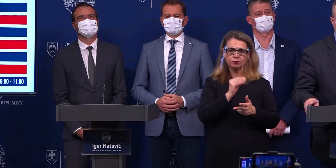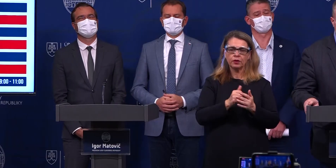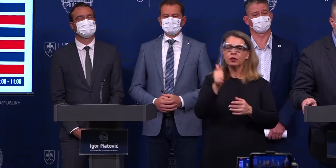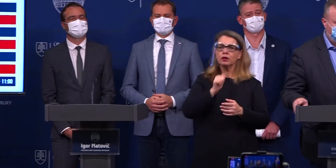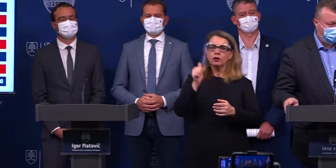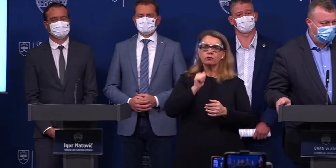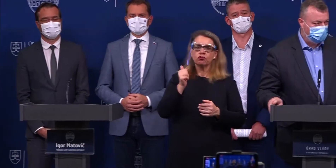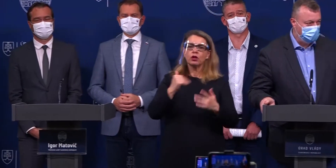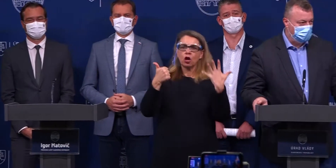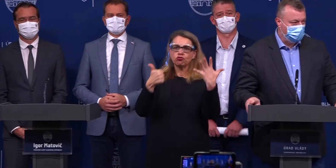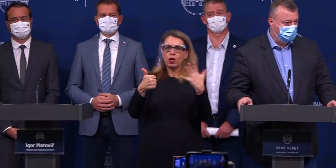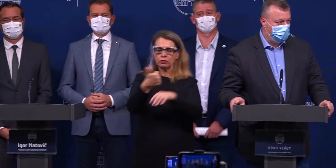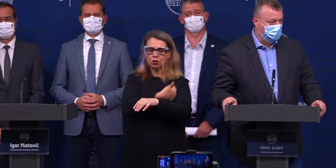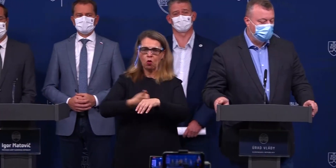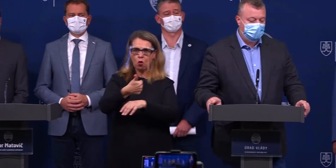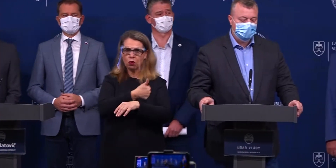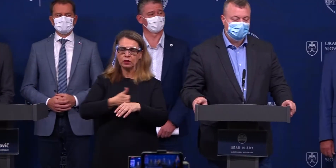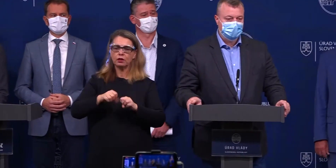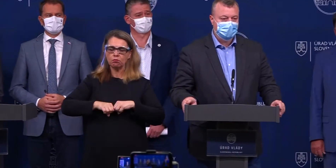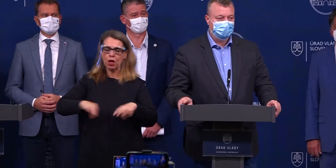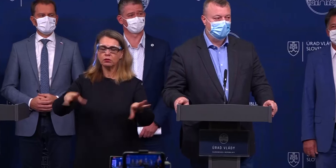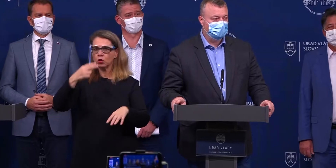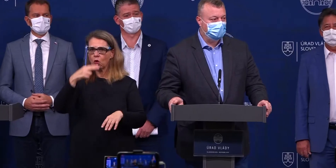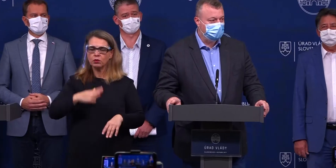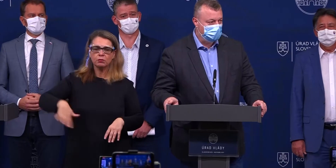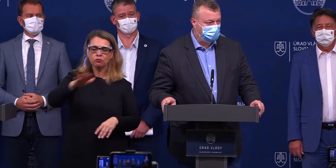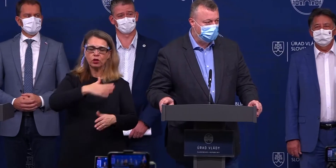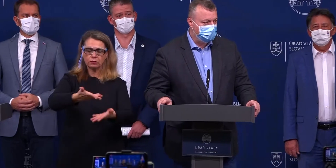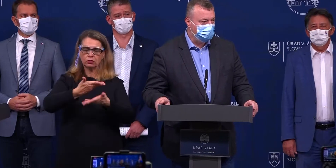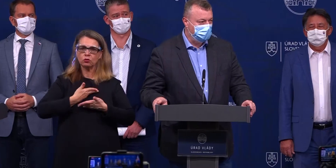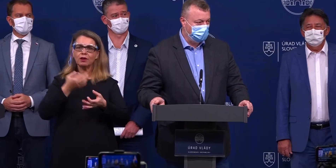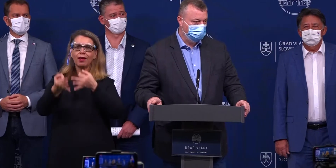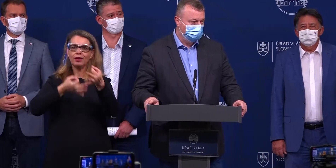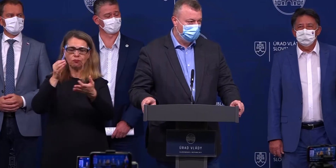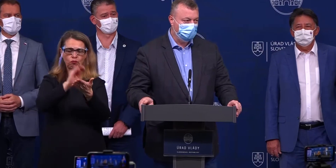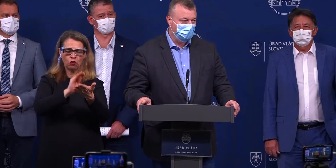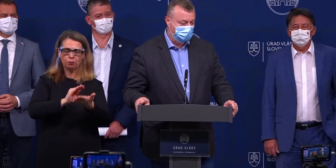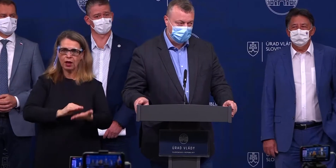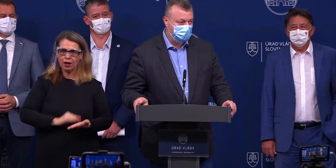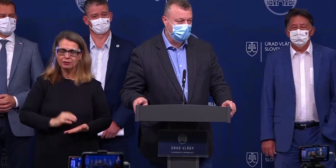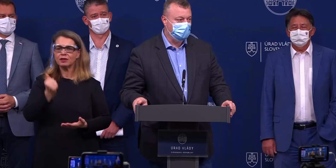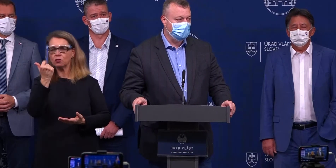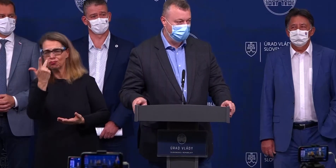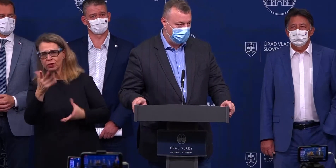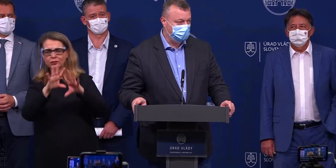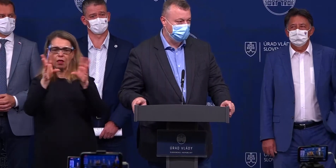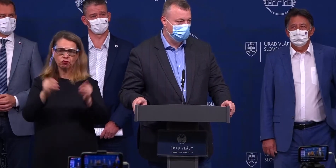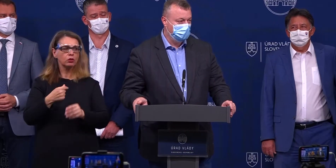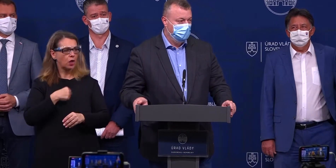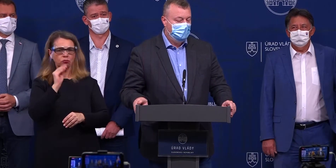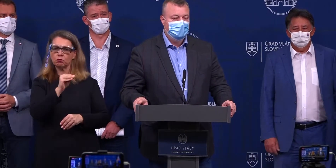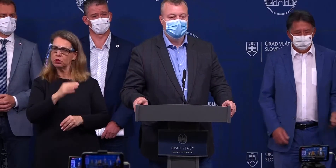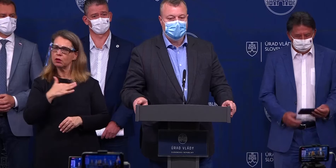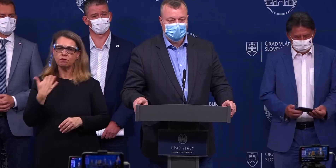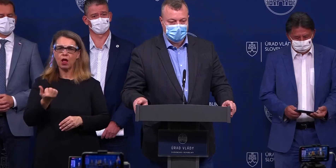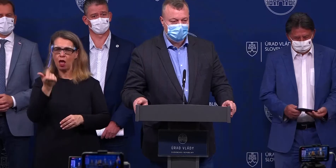Včera počas šiestich hodín na pandemickej komisii sme dostali všetky dáta, ktoré sme si pýtali o všetkom. Ja som si teda pýtal veľa dát